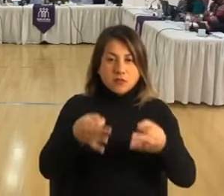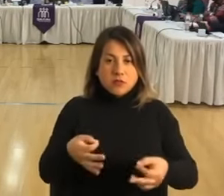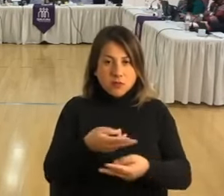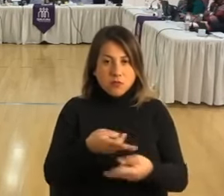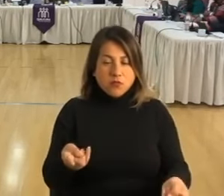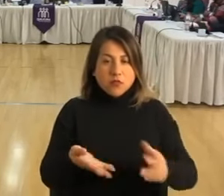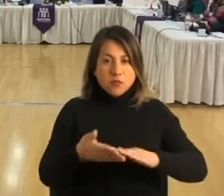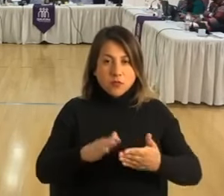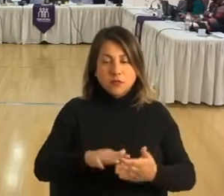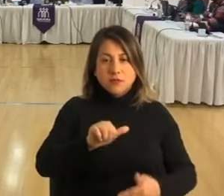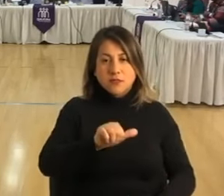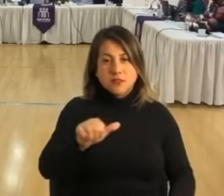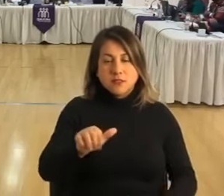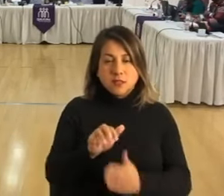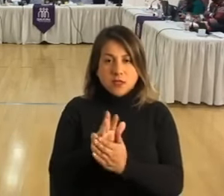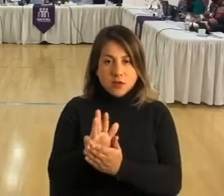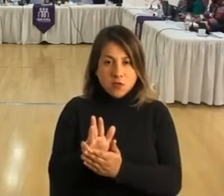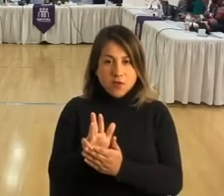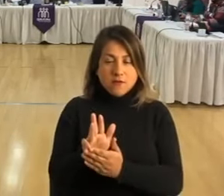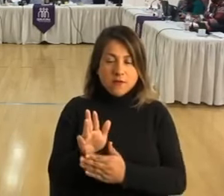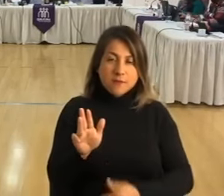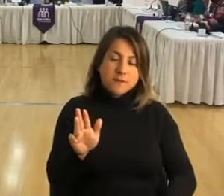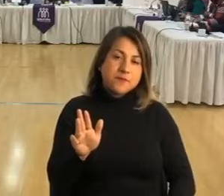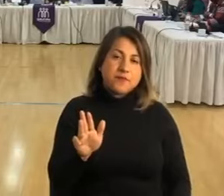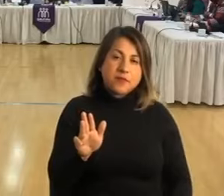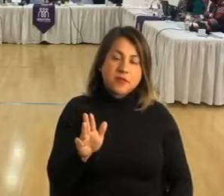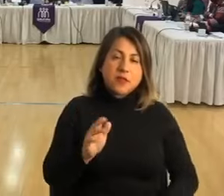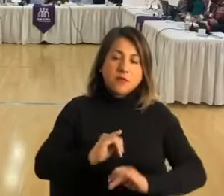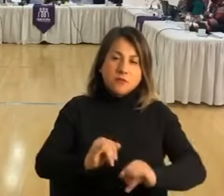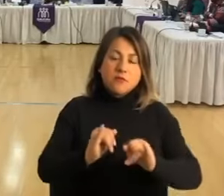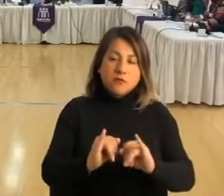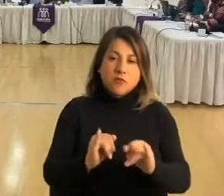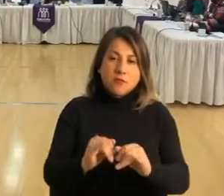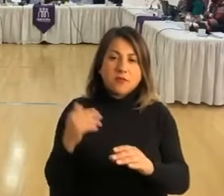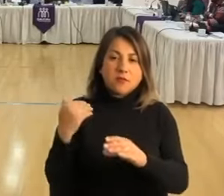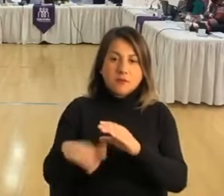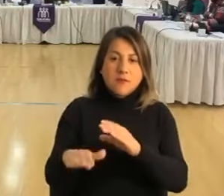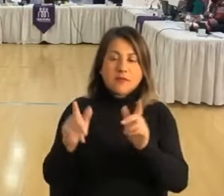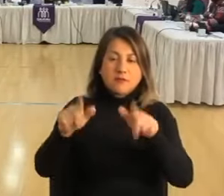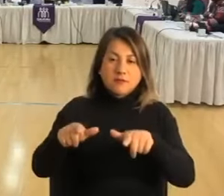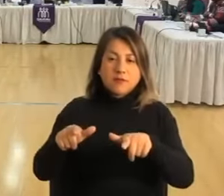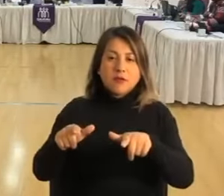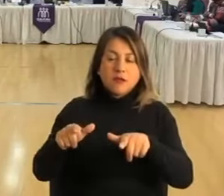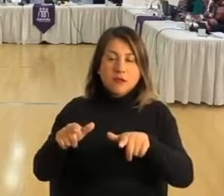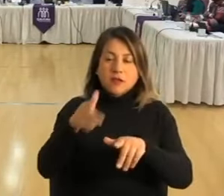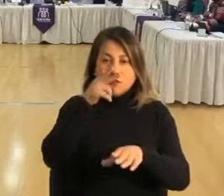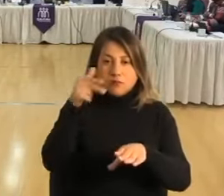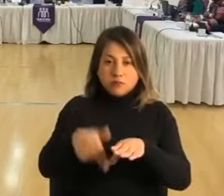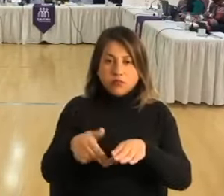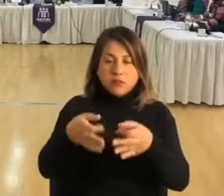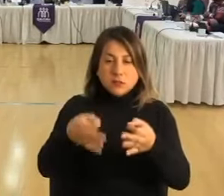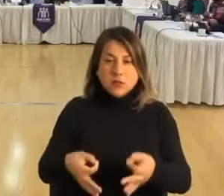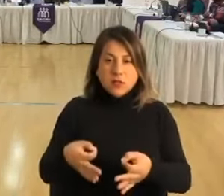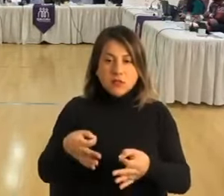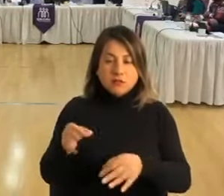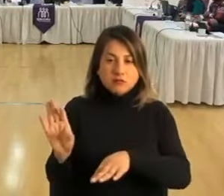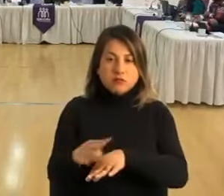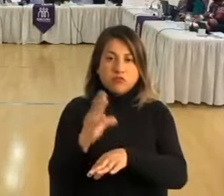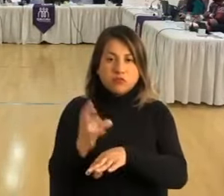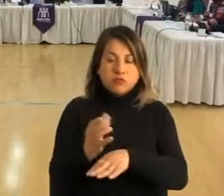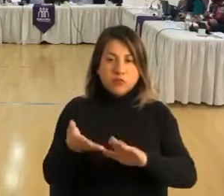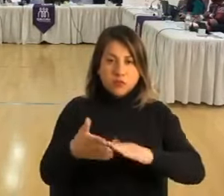pública y comunitaria número 6.6.9, que entrega informe acerca de abastecimiento de combustible de vehículos y seguridad comunitaria.